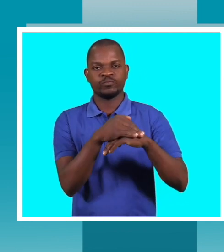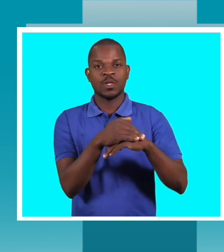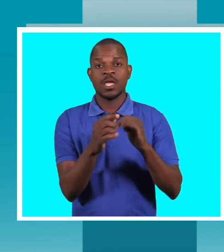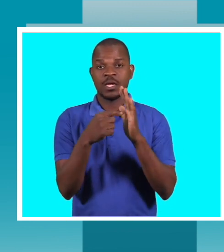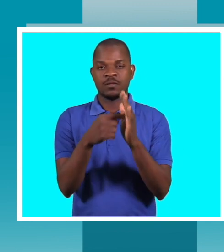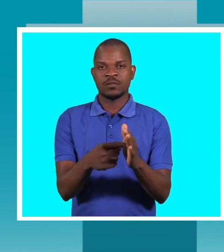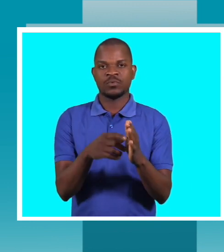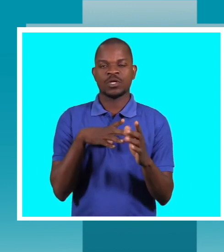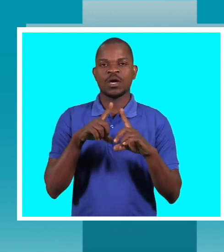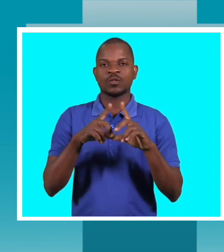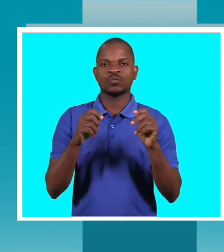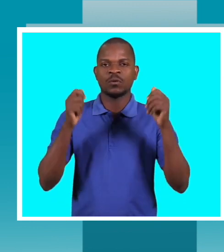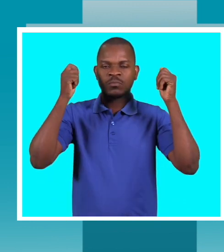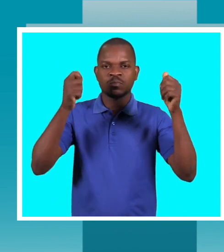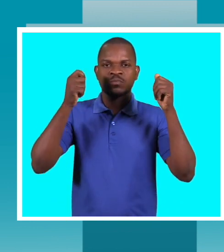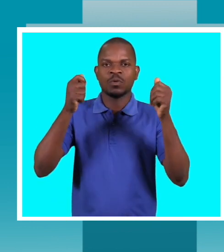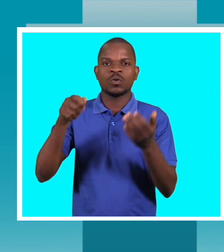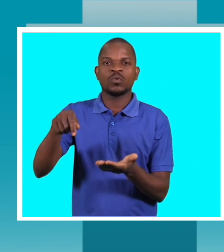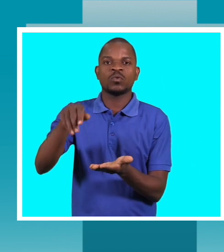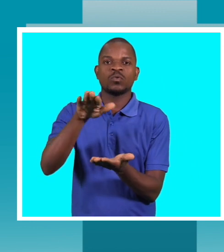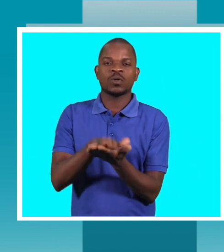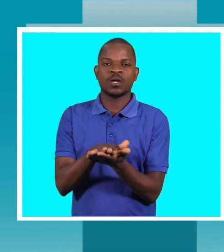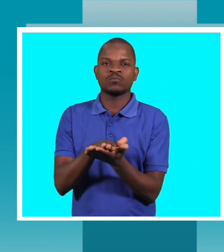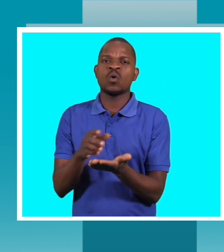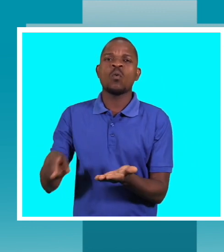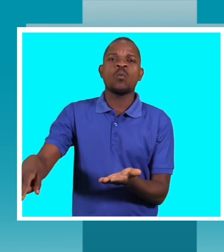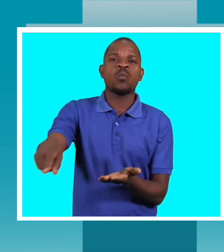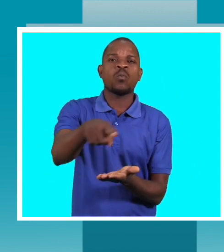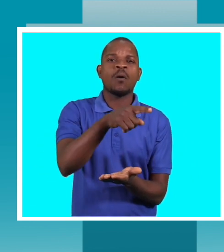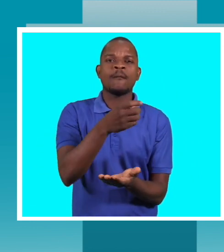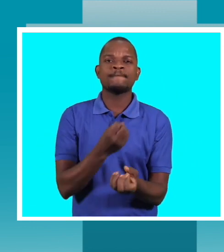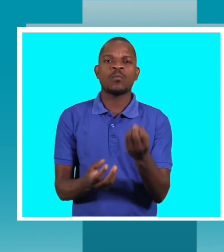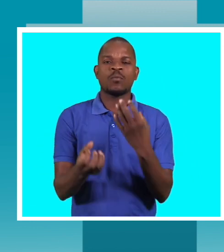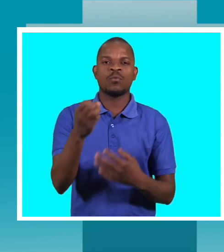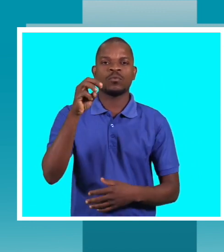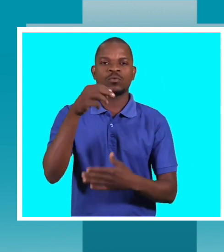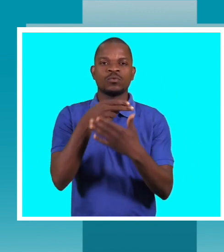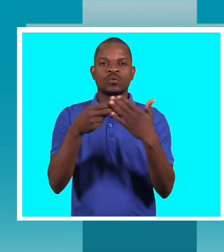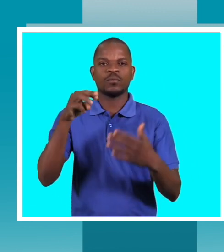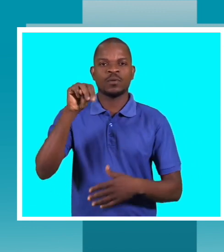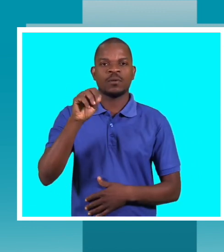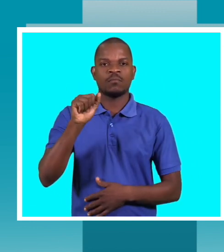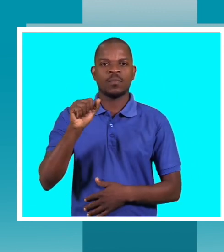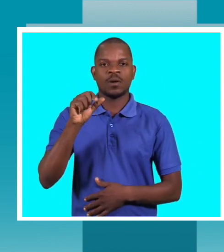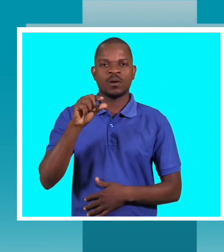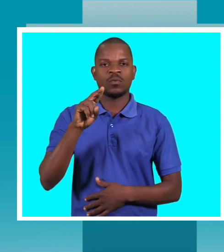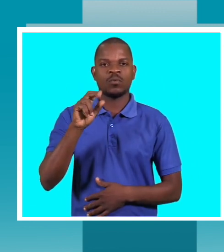uma campanha em Maguanim, o sítio se tem motor real, como cadeirante não consigo chegar até lá. Que trabalho,